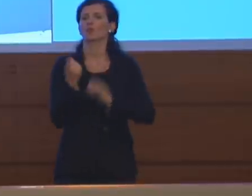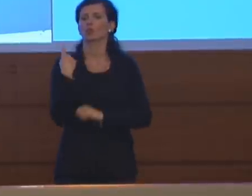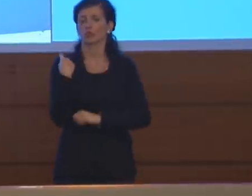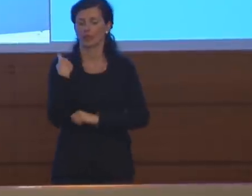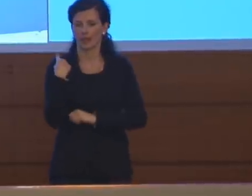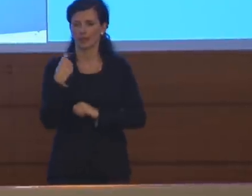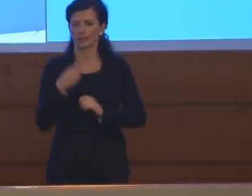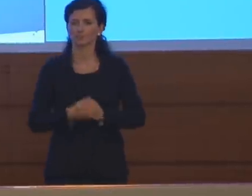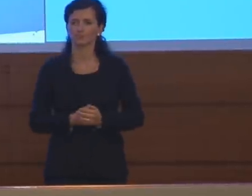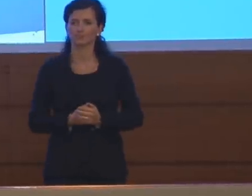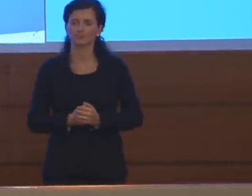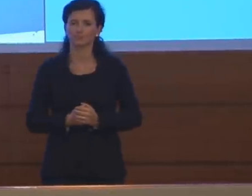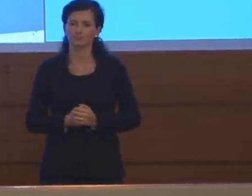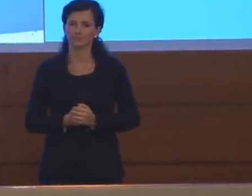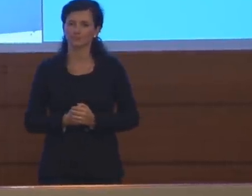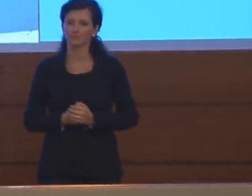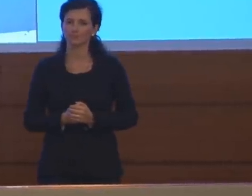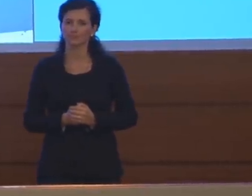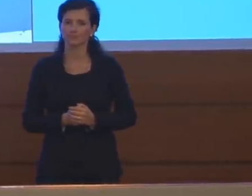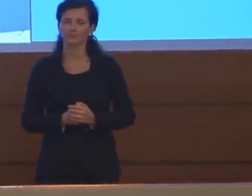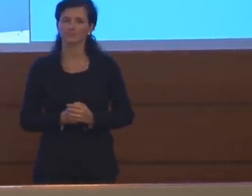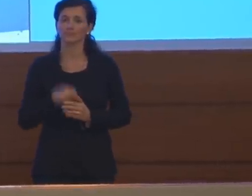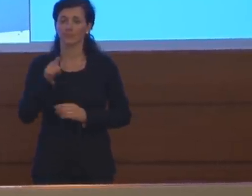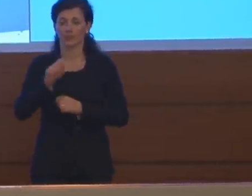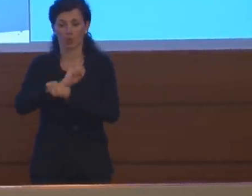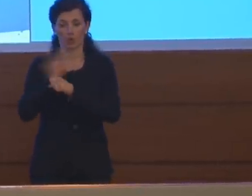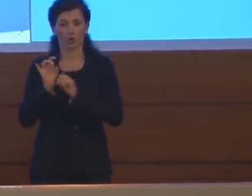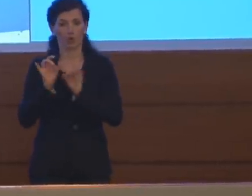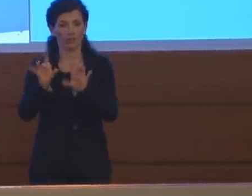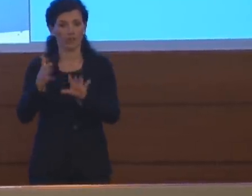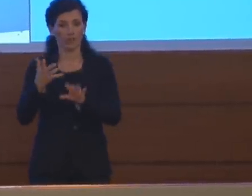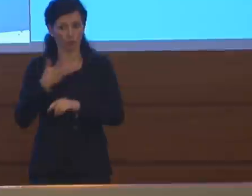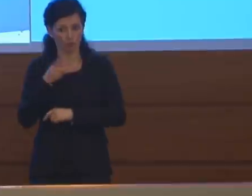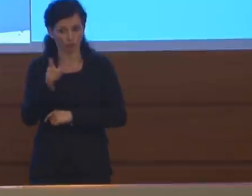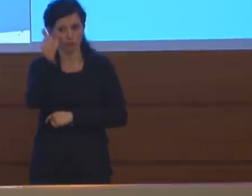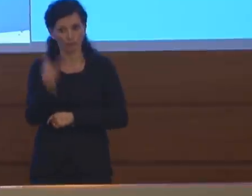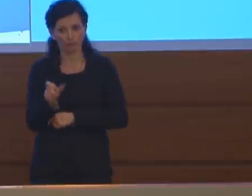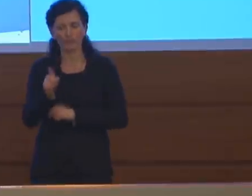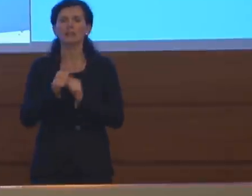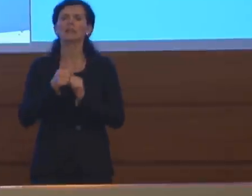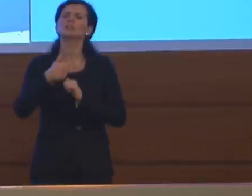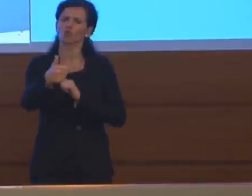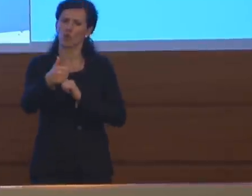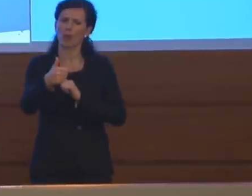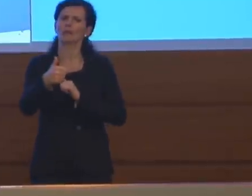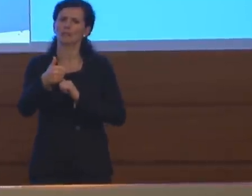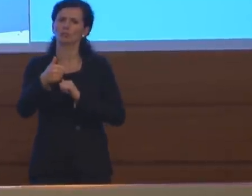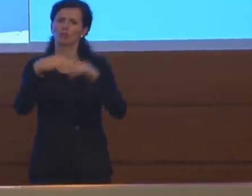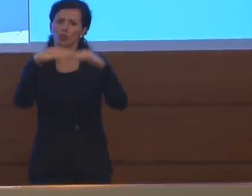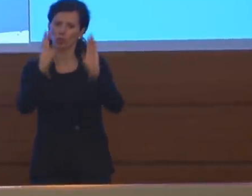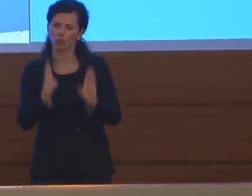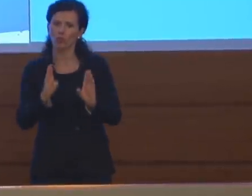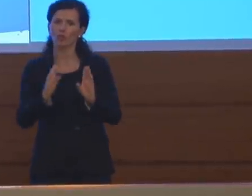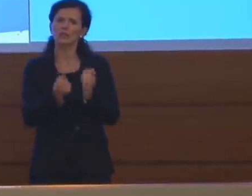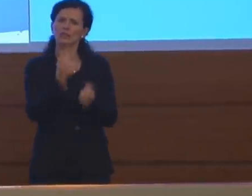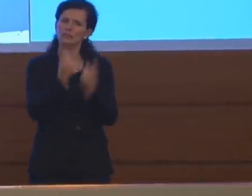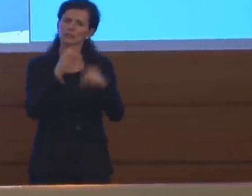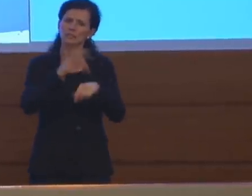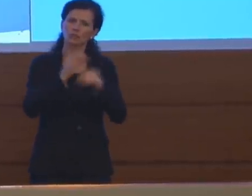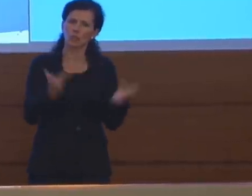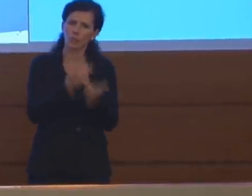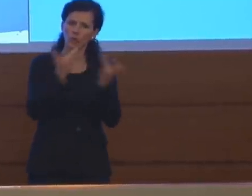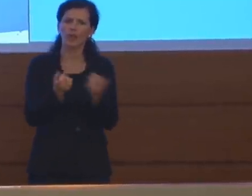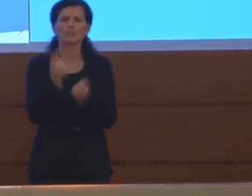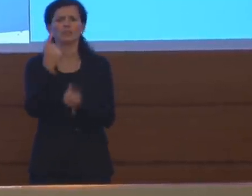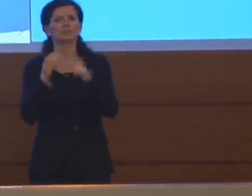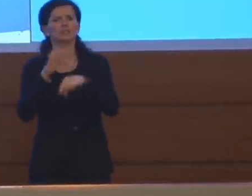La maggior parte dei pazienti positivi è in isolamento senza sintomi o con sintomi lievi per un